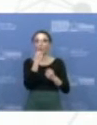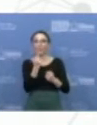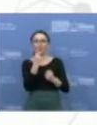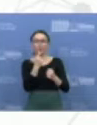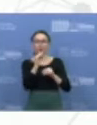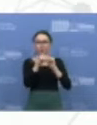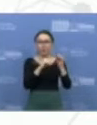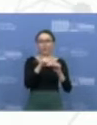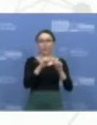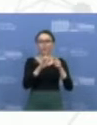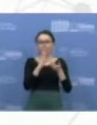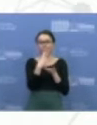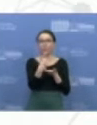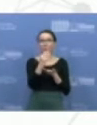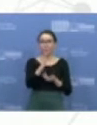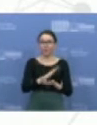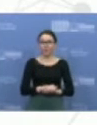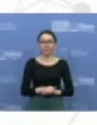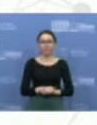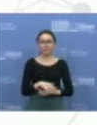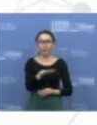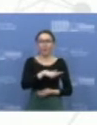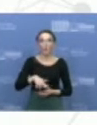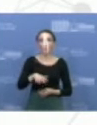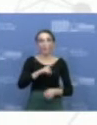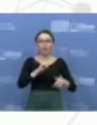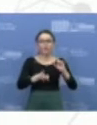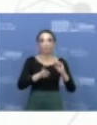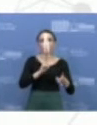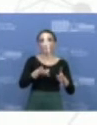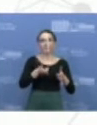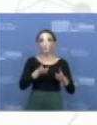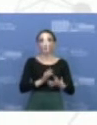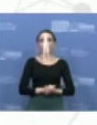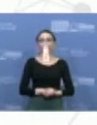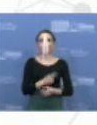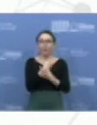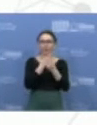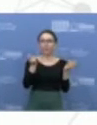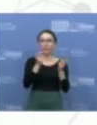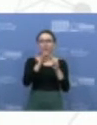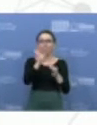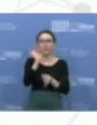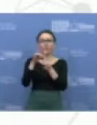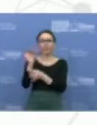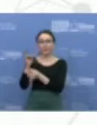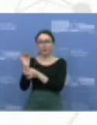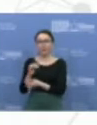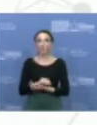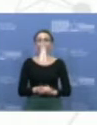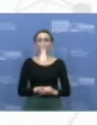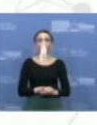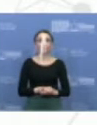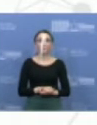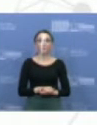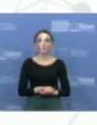visuomenėje, taipogi visuomenė bus realių laikų informuojama ir, žinoma,